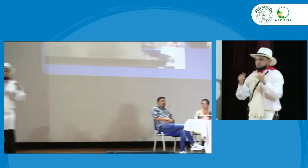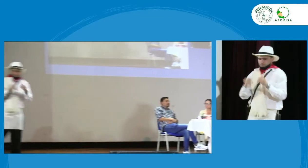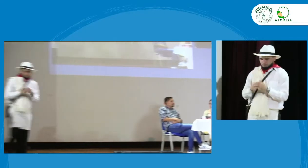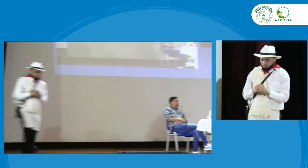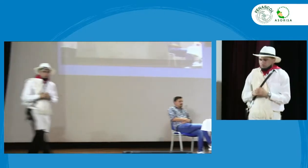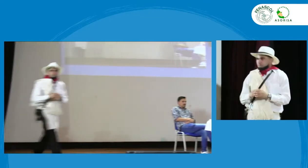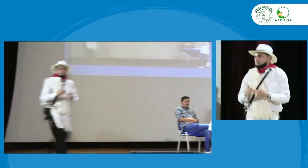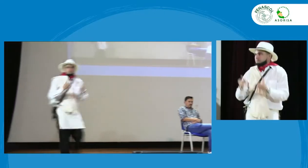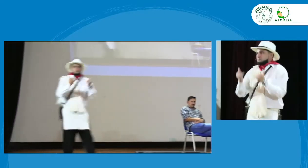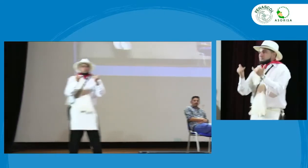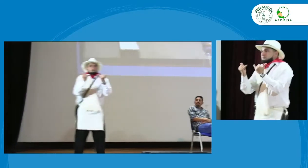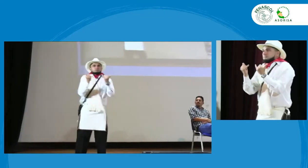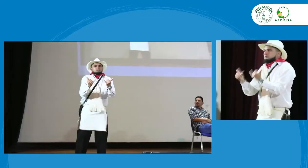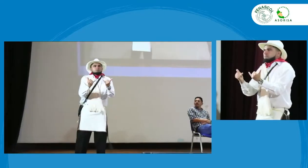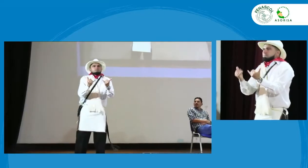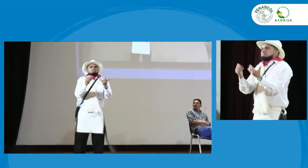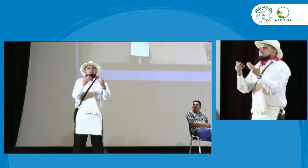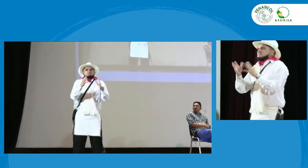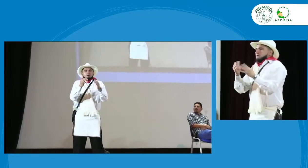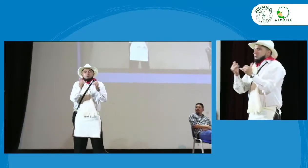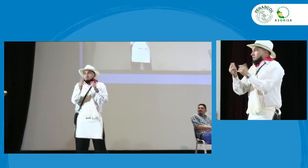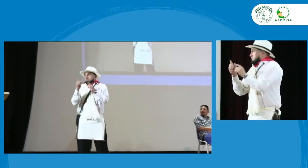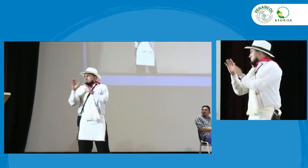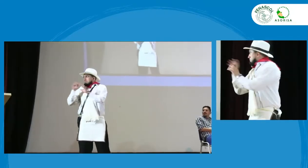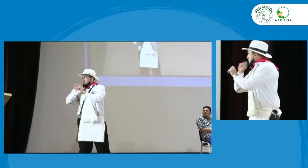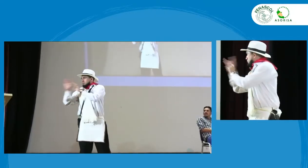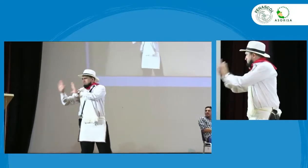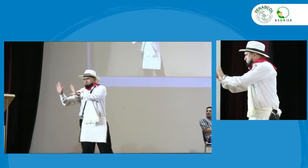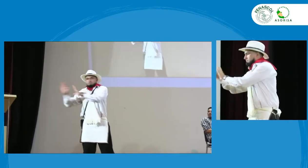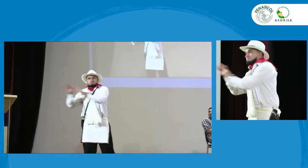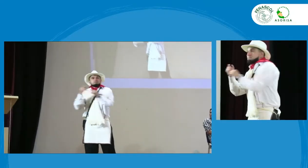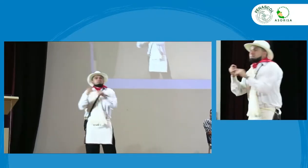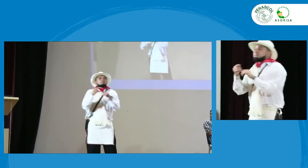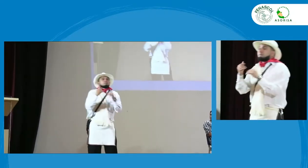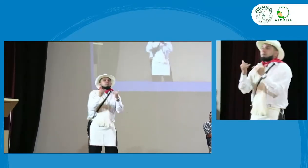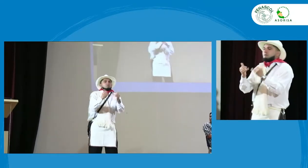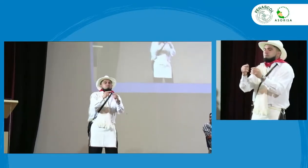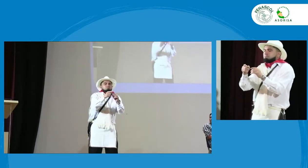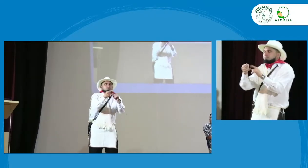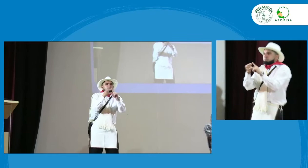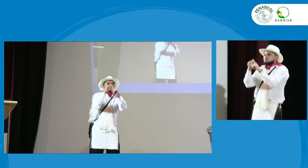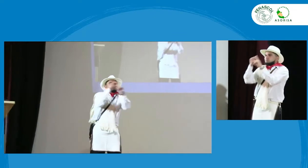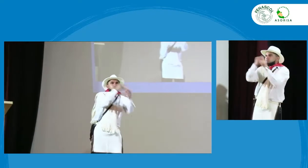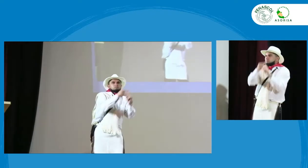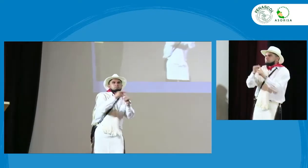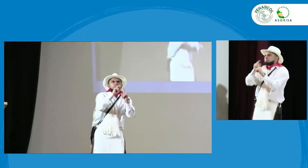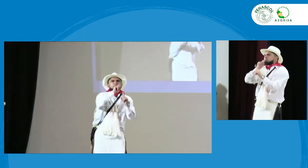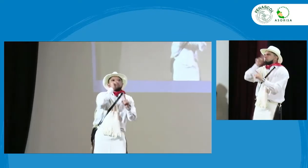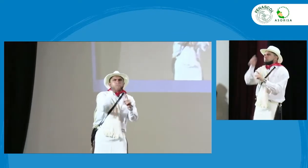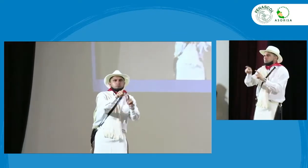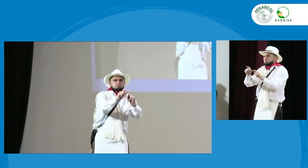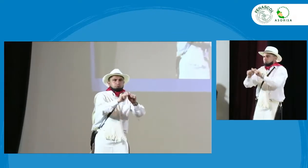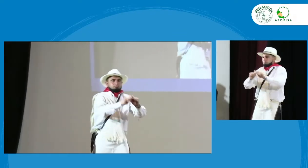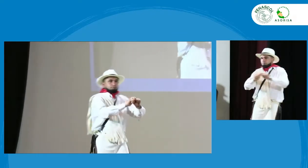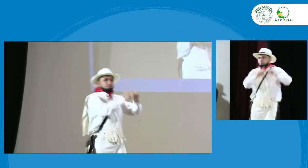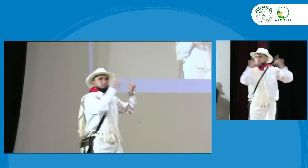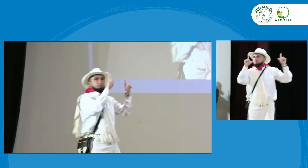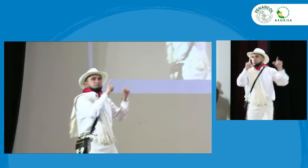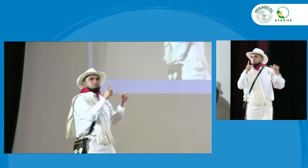mucho tiempo bueno ahora entonces pues vamos a dar un momentico aquí con la gente que está en las